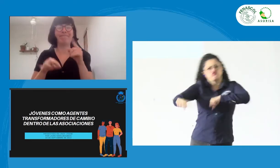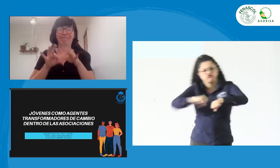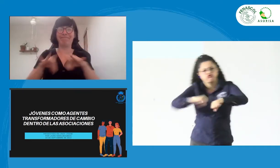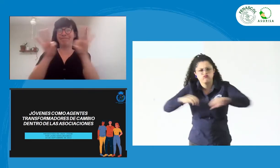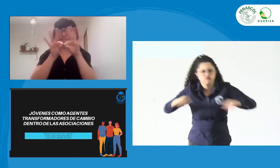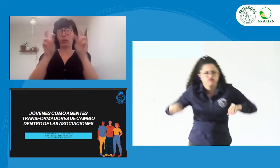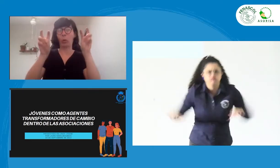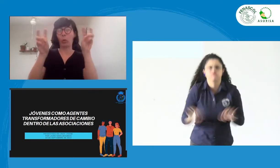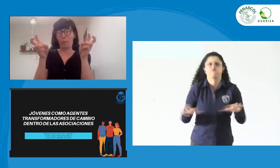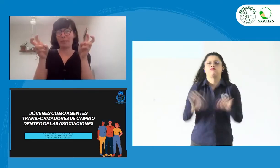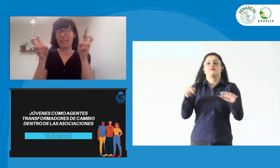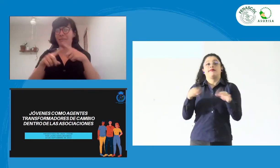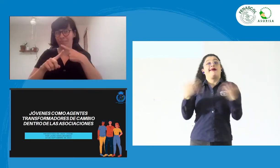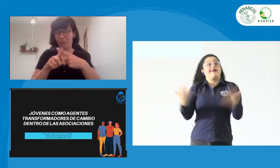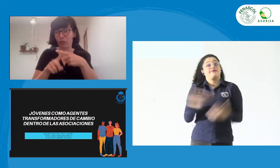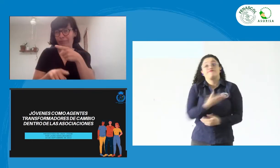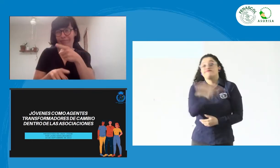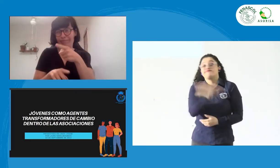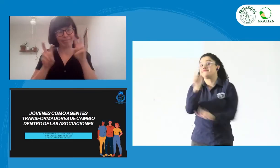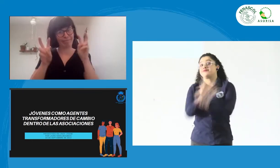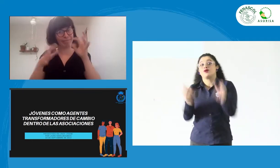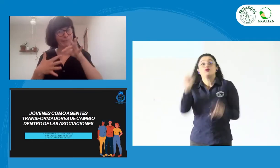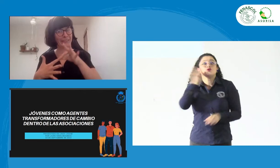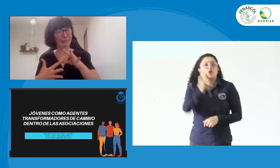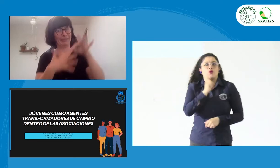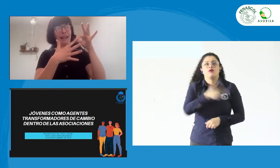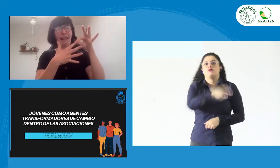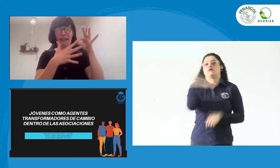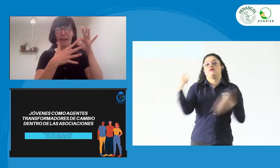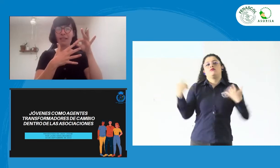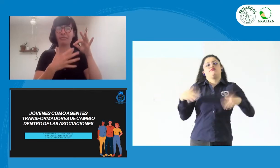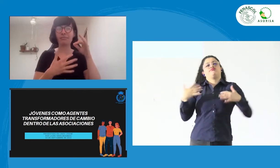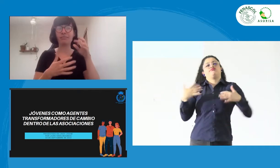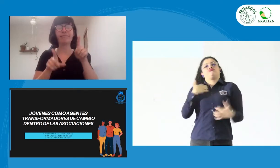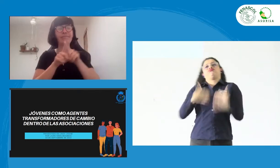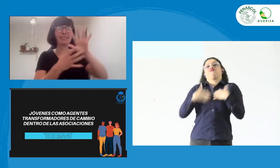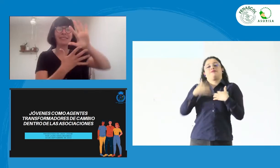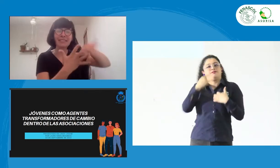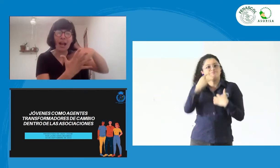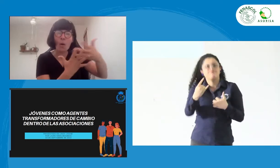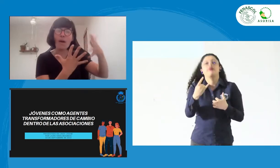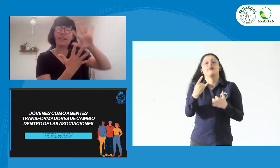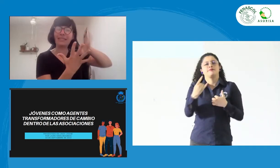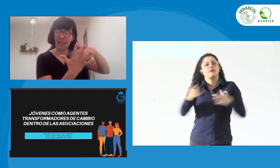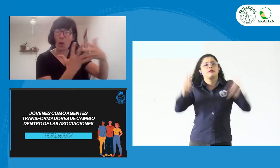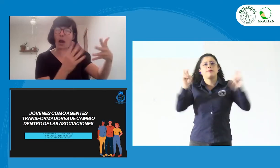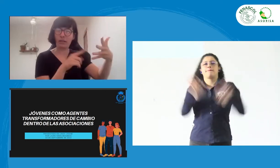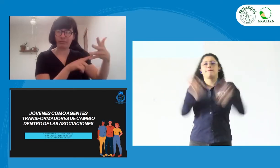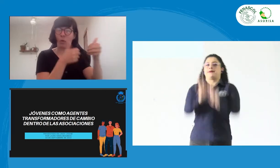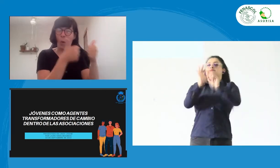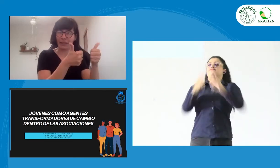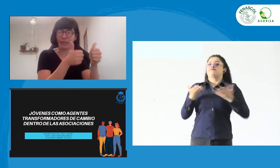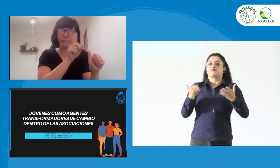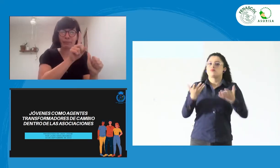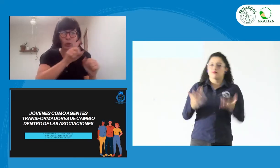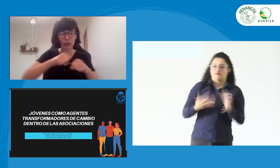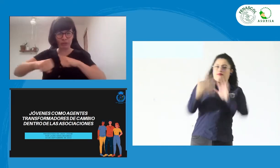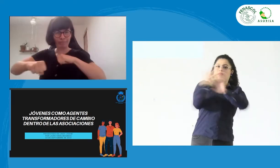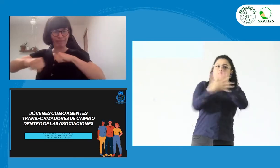Sorda de Colombia, que me pudieron invitar y poder estar el día de hoy aquí compartiendo este gran tema. Algo muy importante es ver el tema,